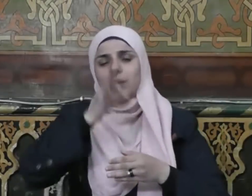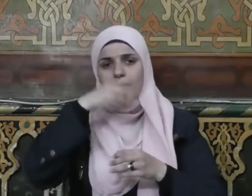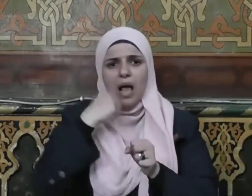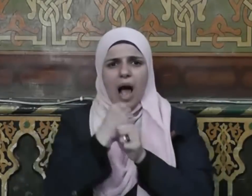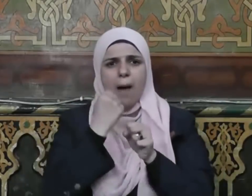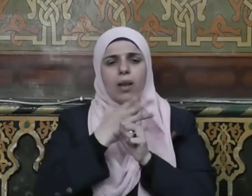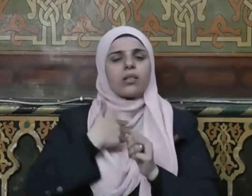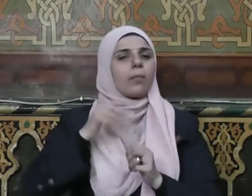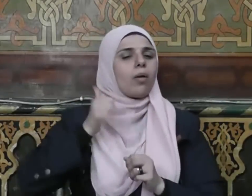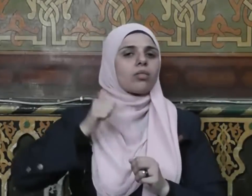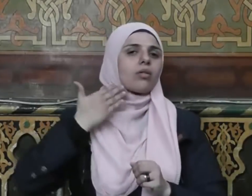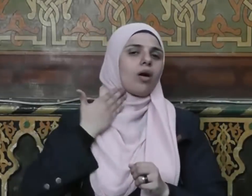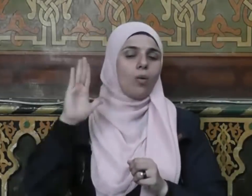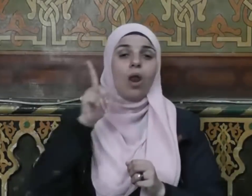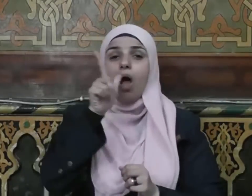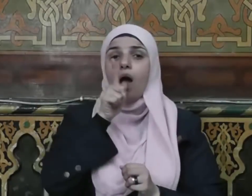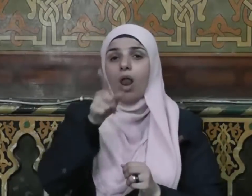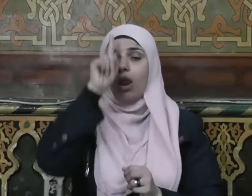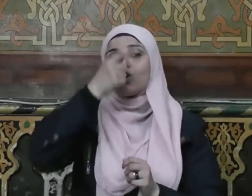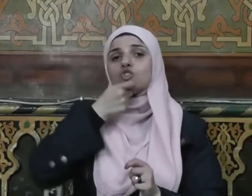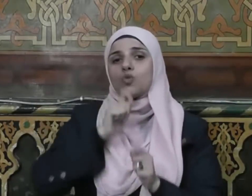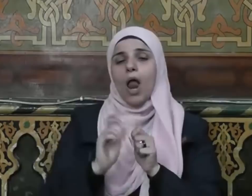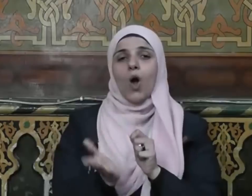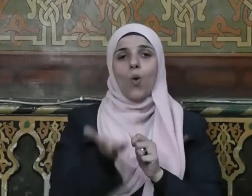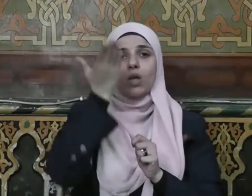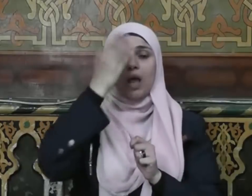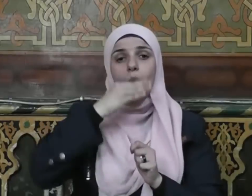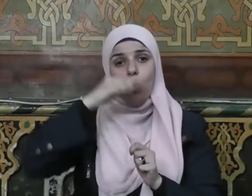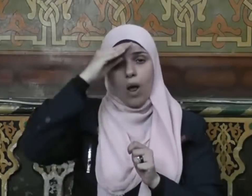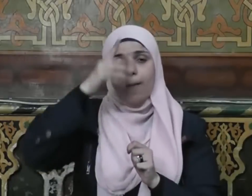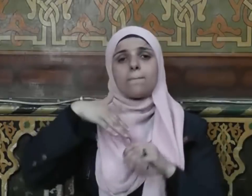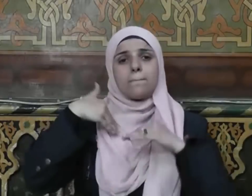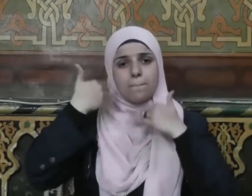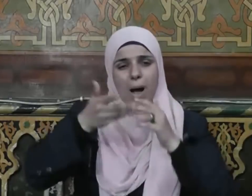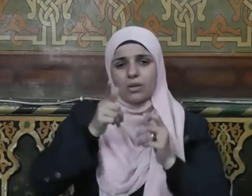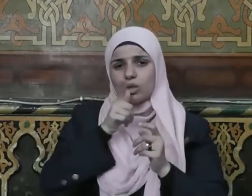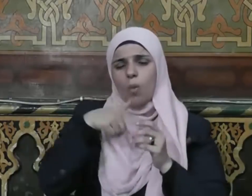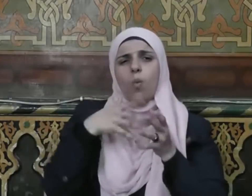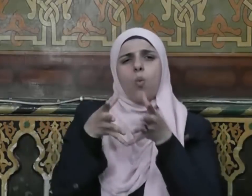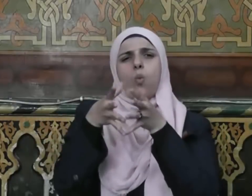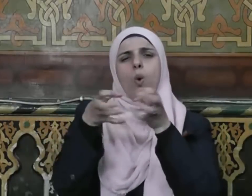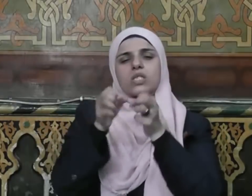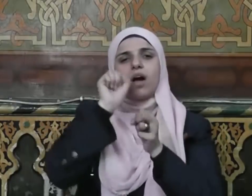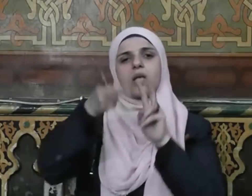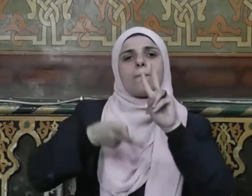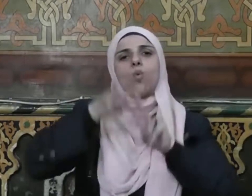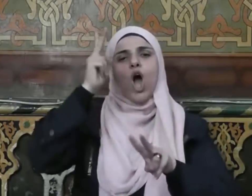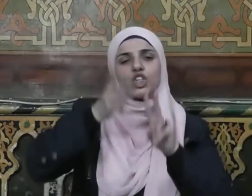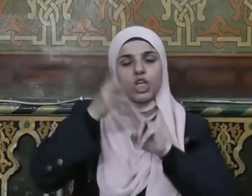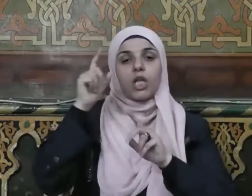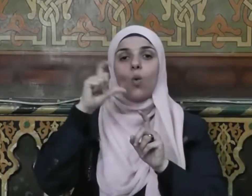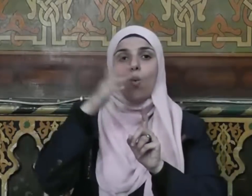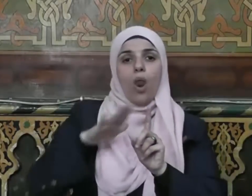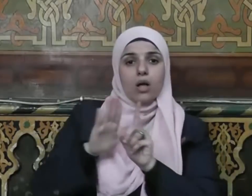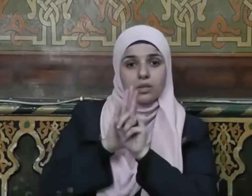بآثارهم فضيلة يقول الحق سبحانه بعدما ذكر وصف المهاجرين والأنصار